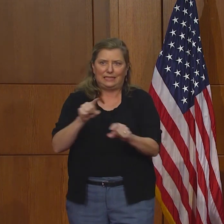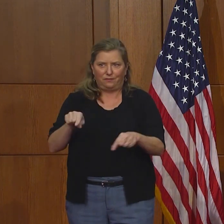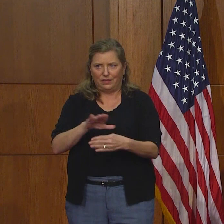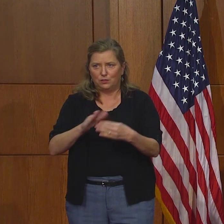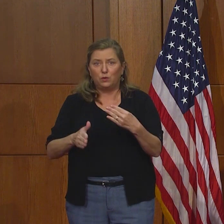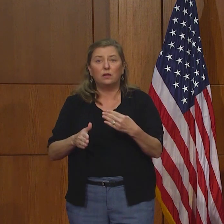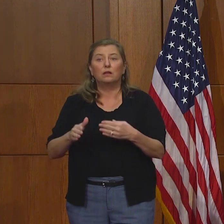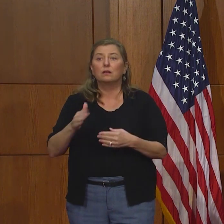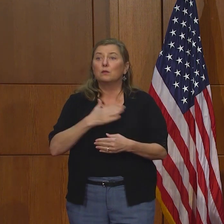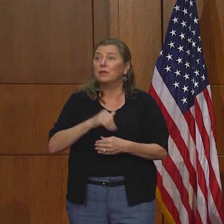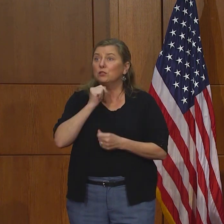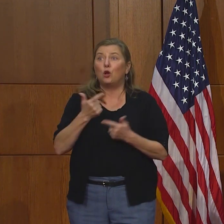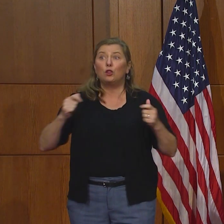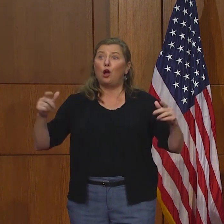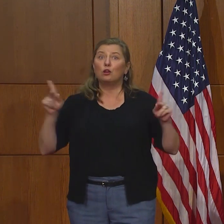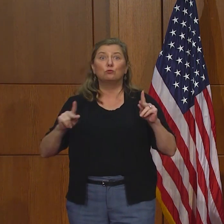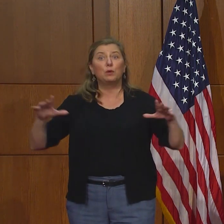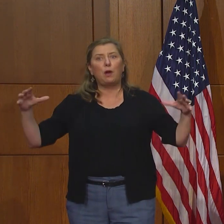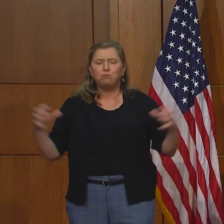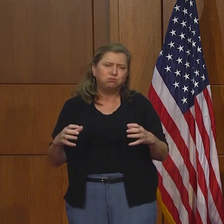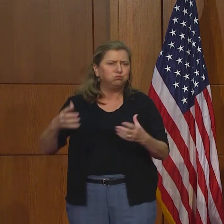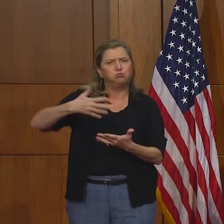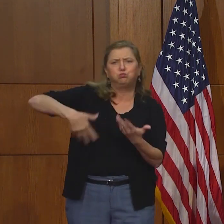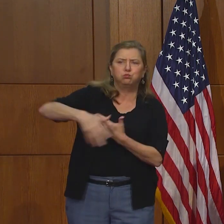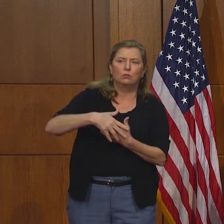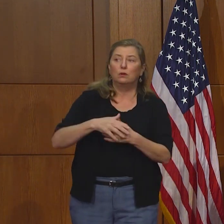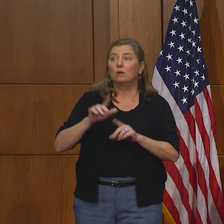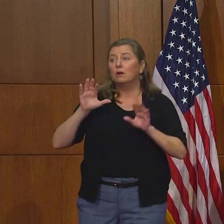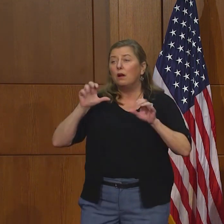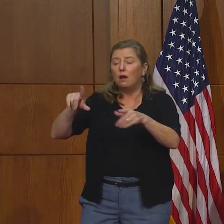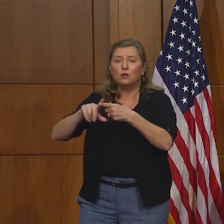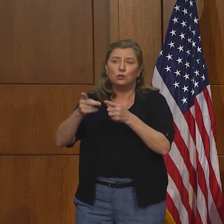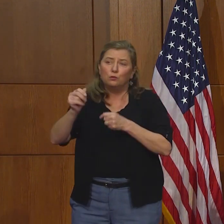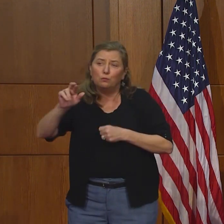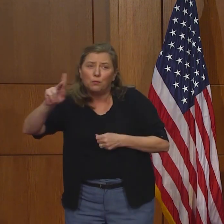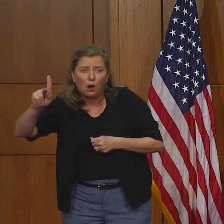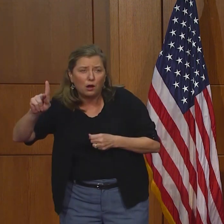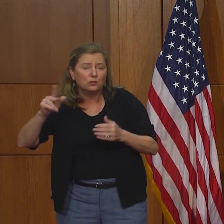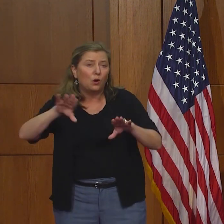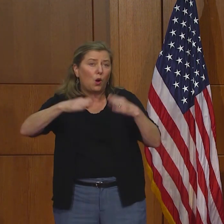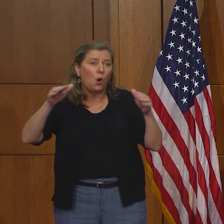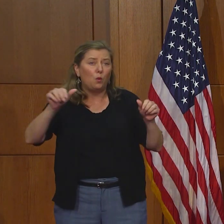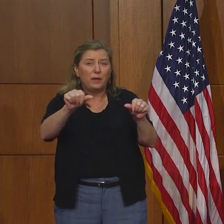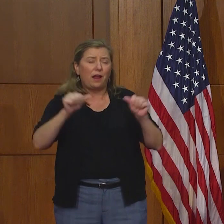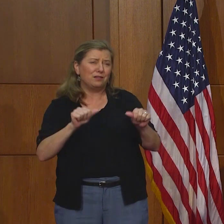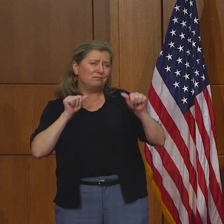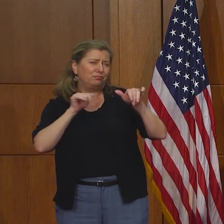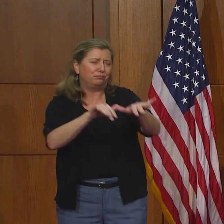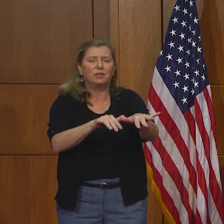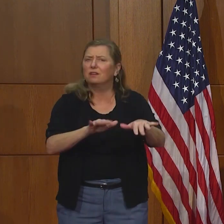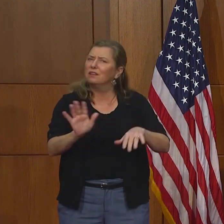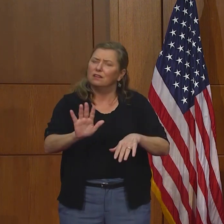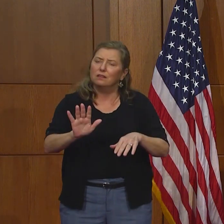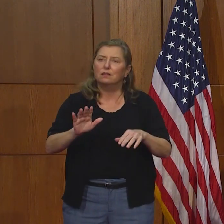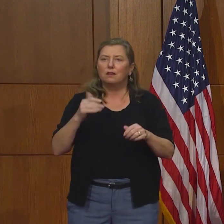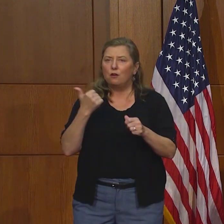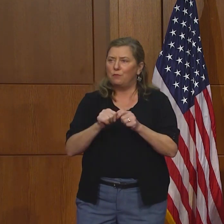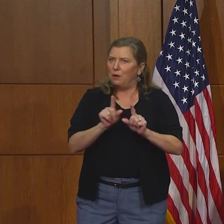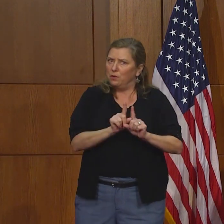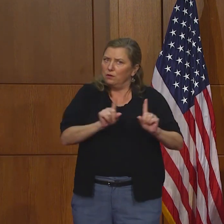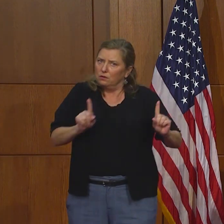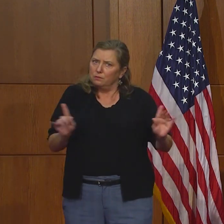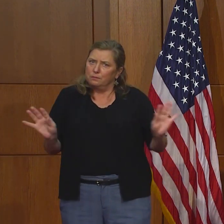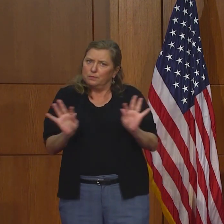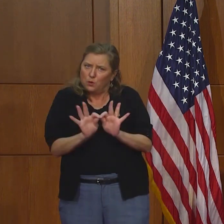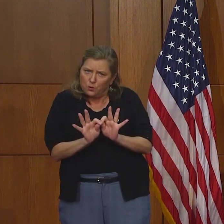y no reunirse en grupos grandes, no ir a parques. Recuerden mantener su distancia social y por